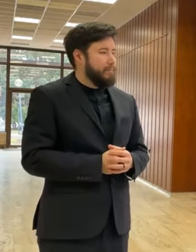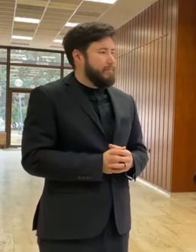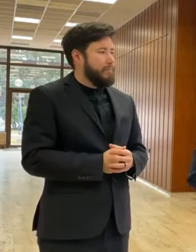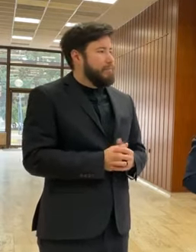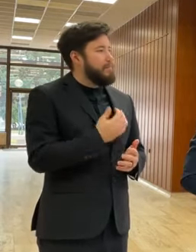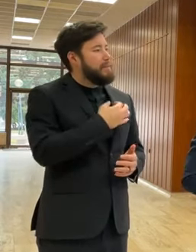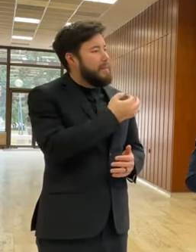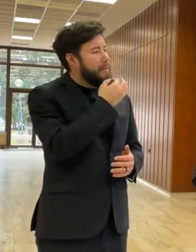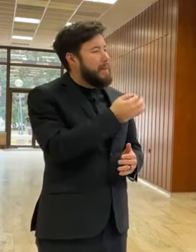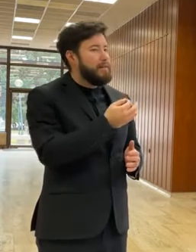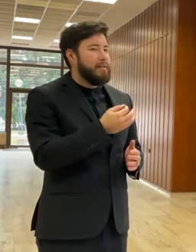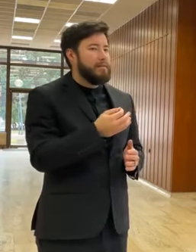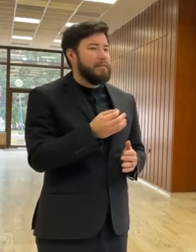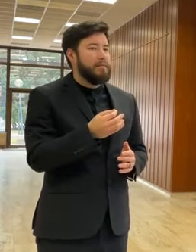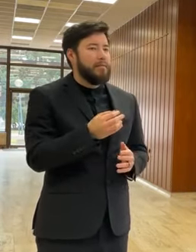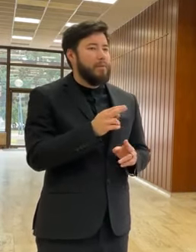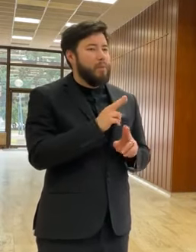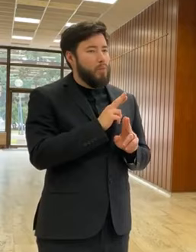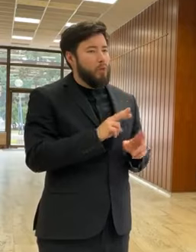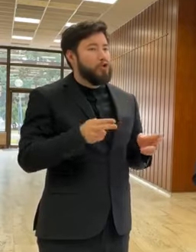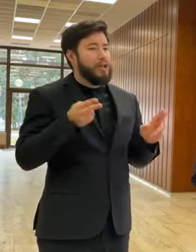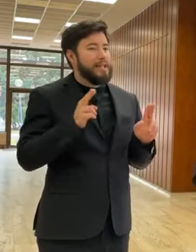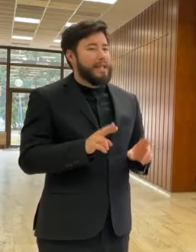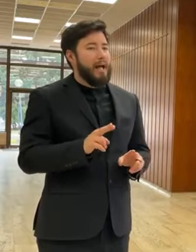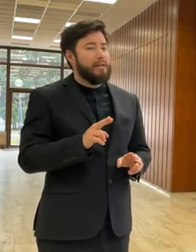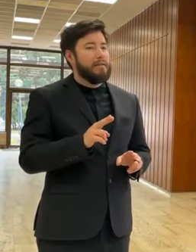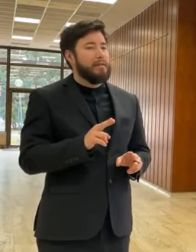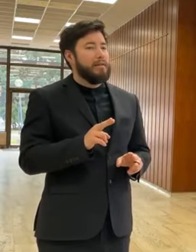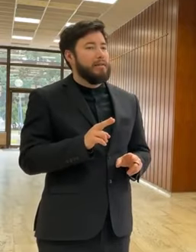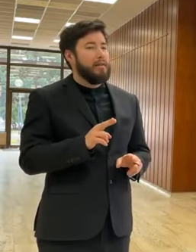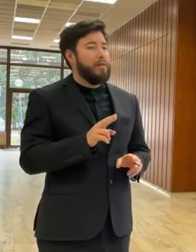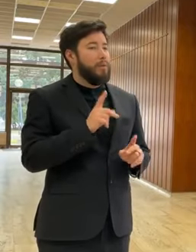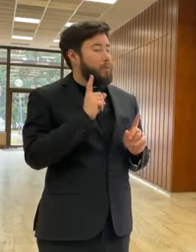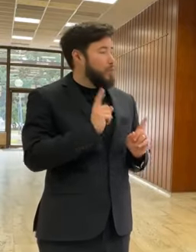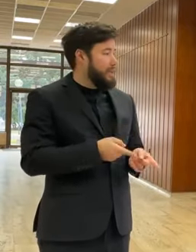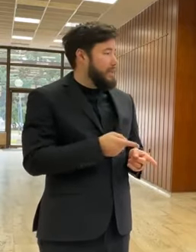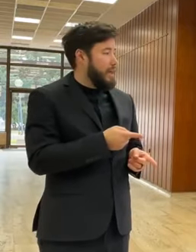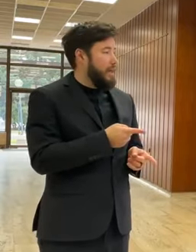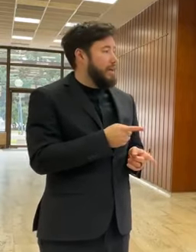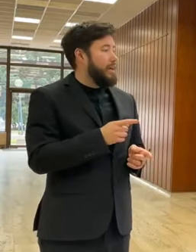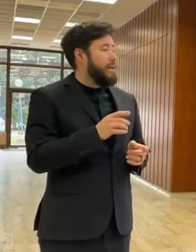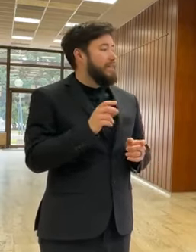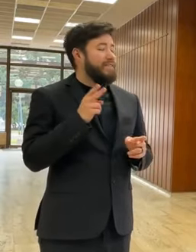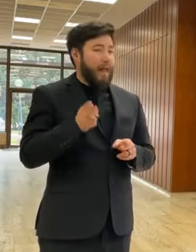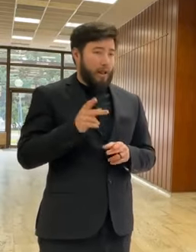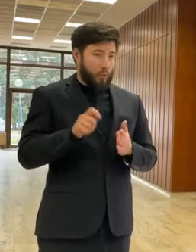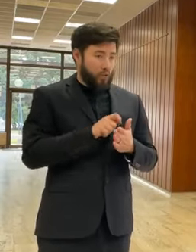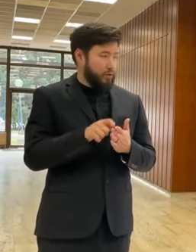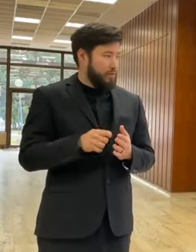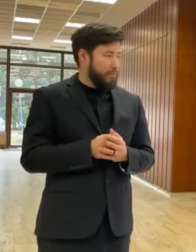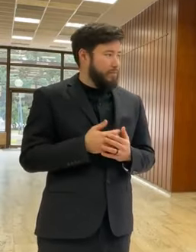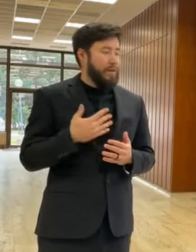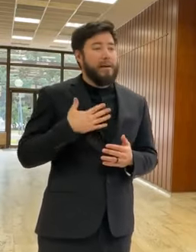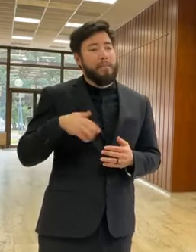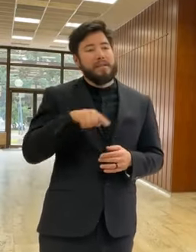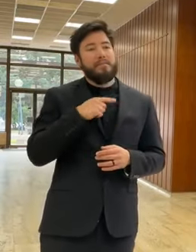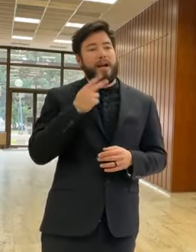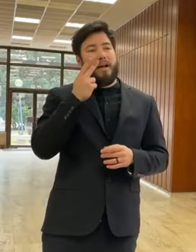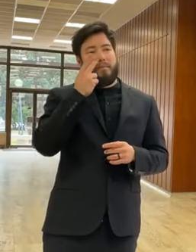Ale v reálite môže sa stať, najhorší by mohlo sa stať, že budete musieť nejak optimalizovať tie spoje. Sme optimisti.